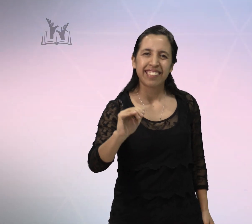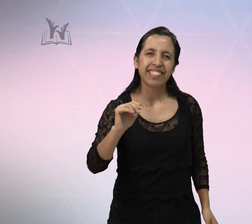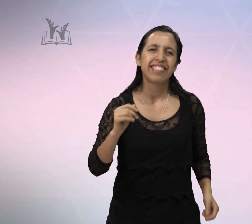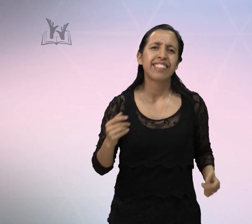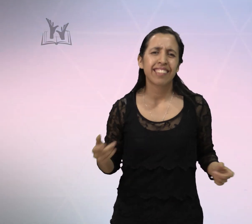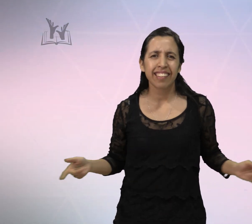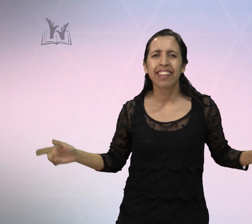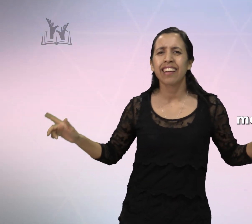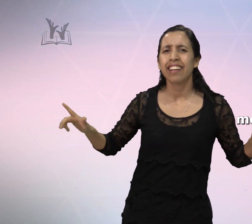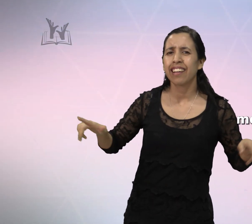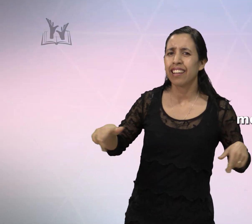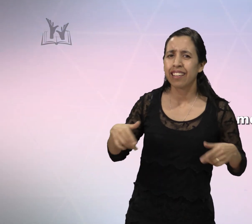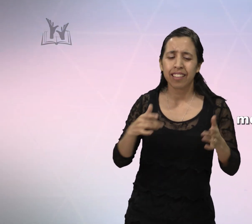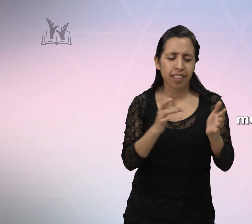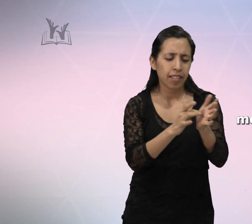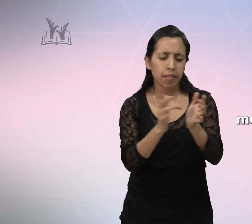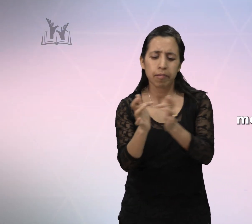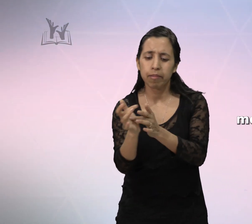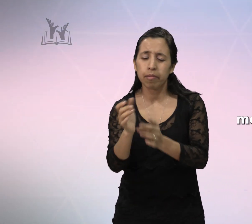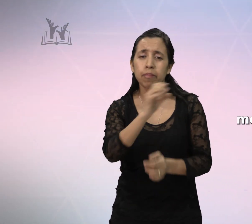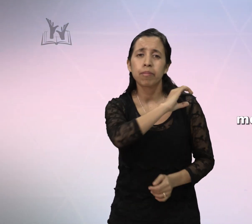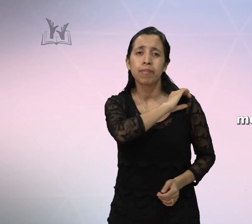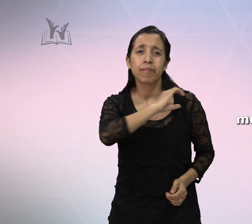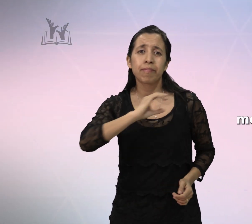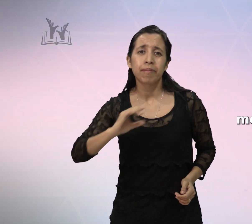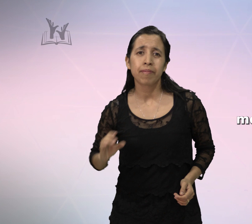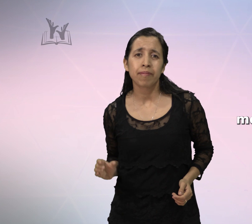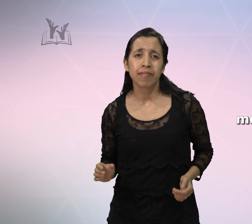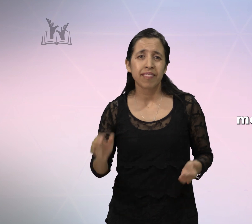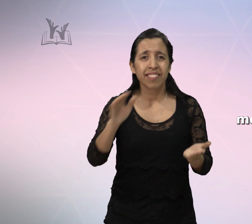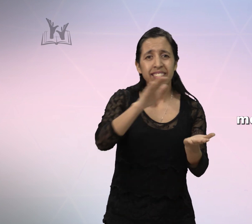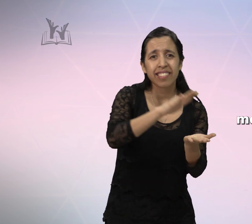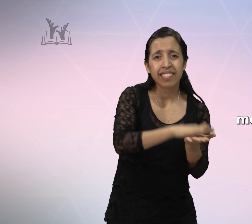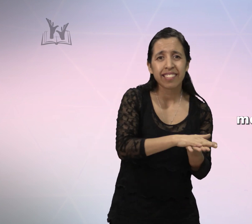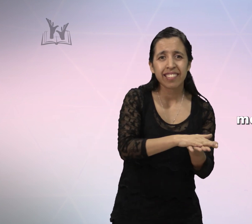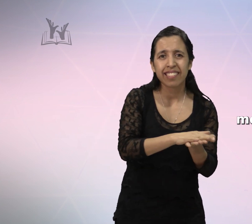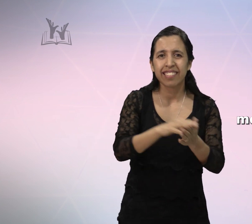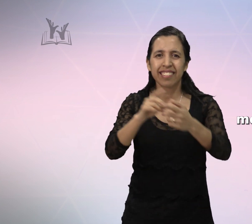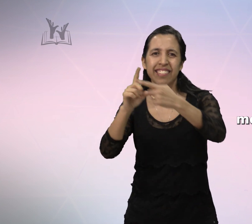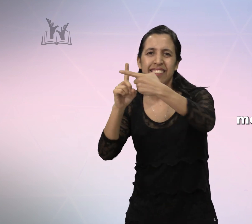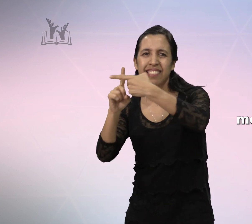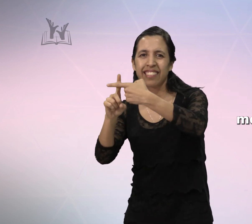Cristo moriste en una cruz